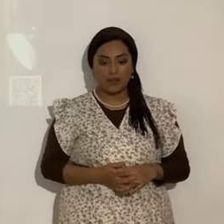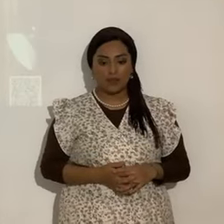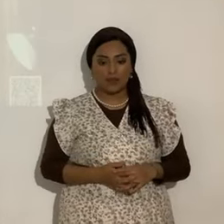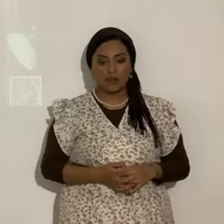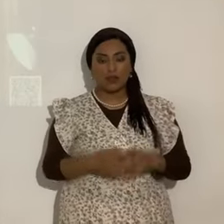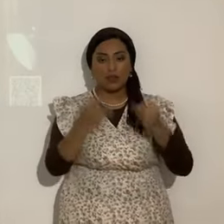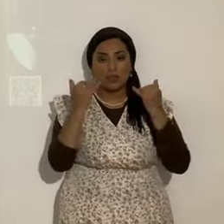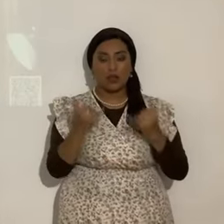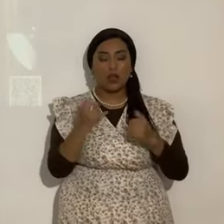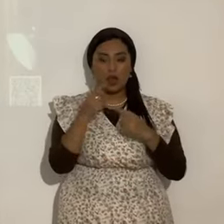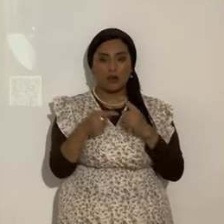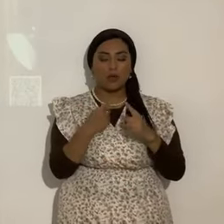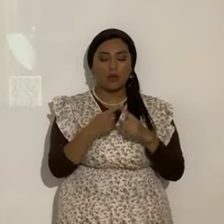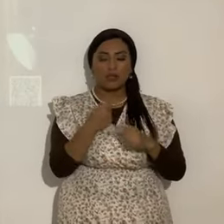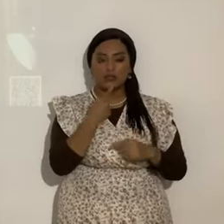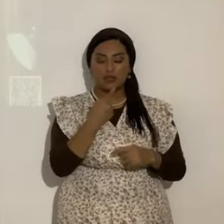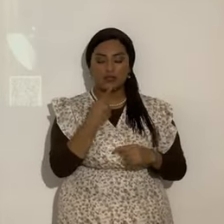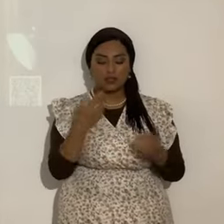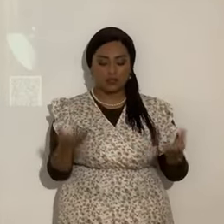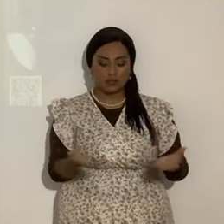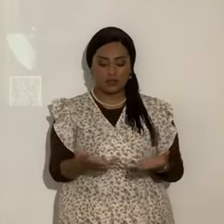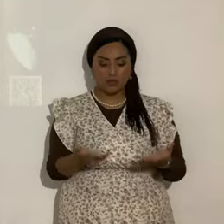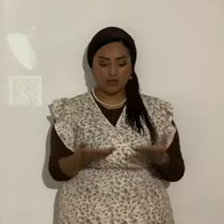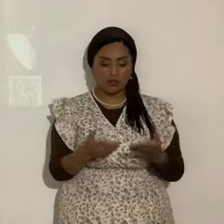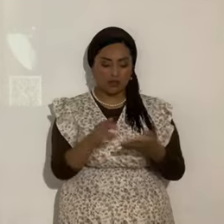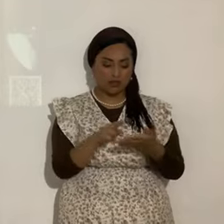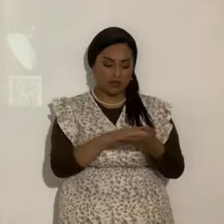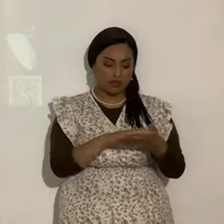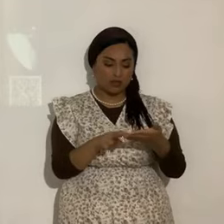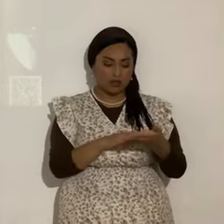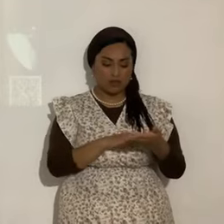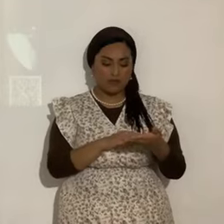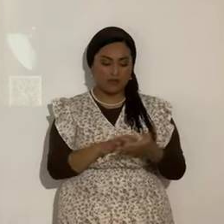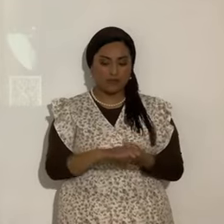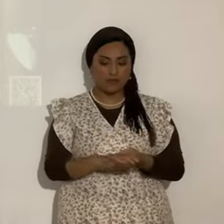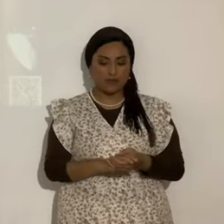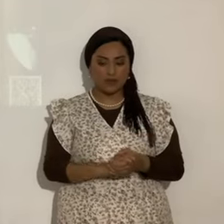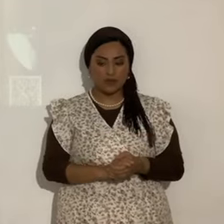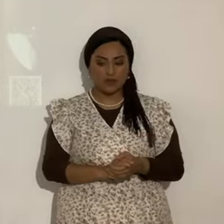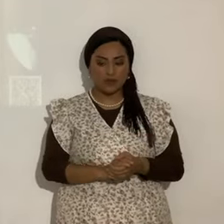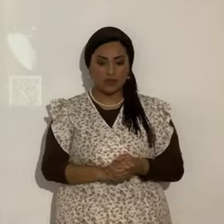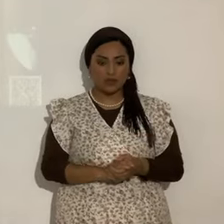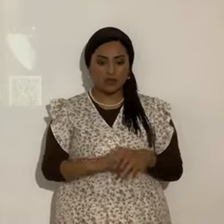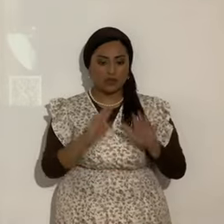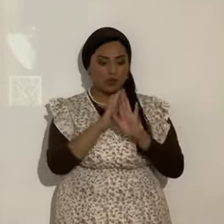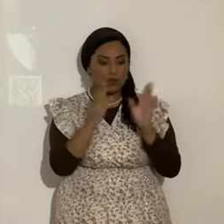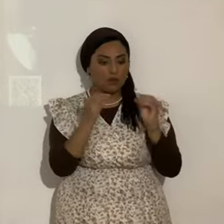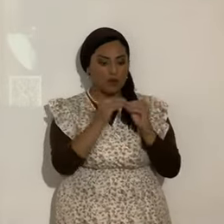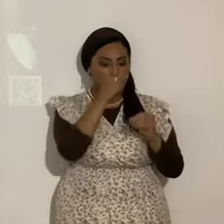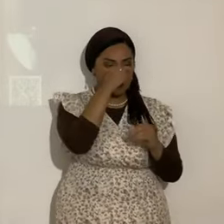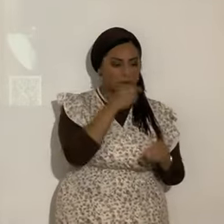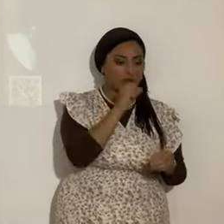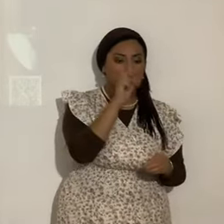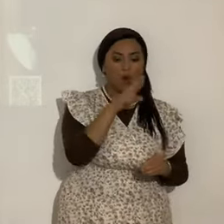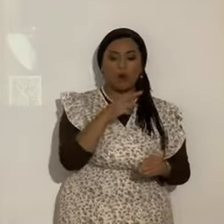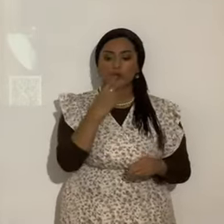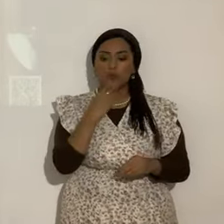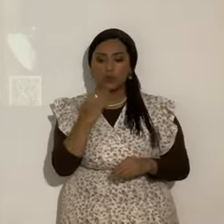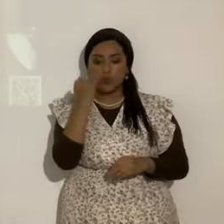ahora cuando dice aquí, ya no hay griego, ni judío, etc. Si vosotros sois de